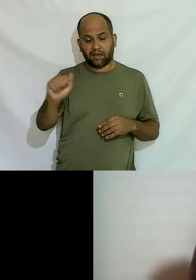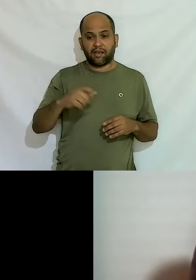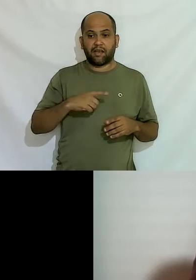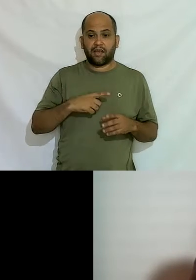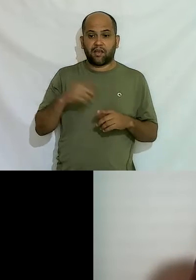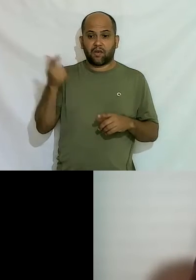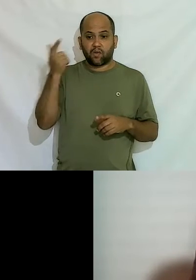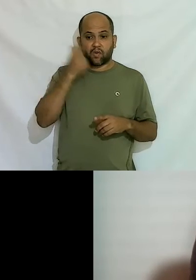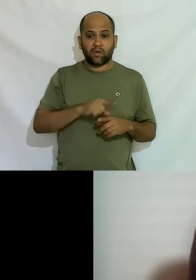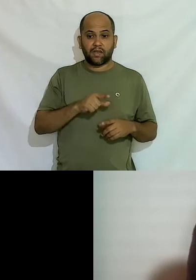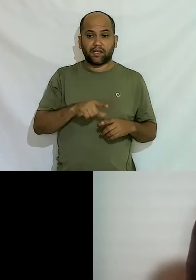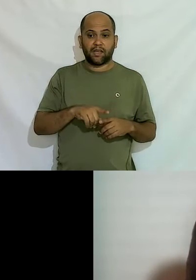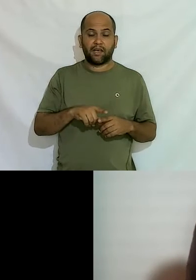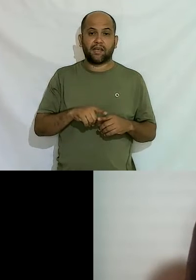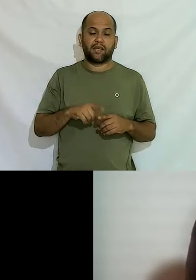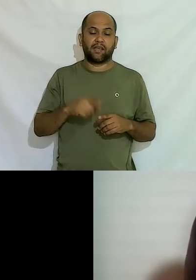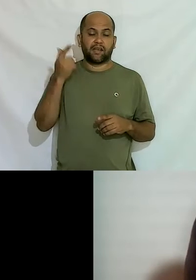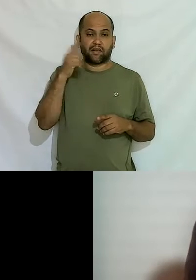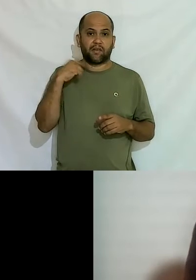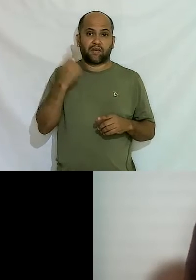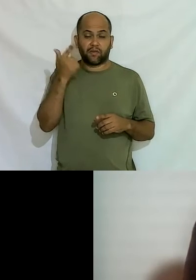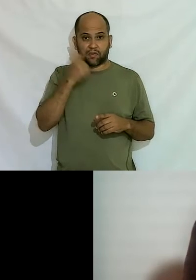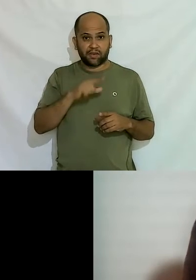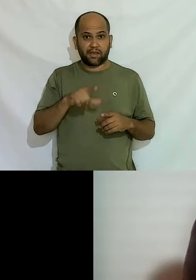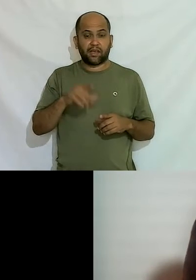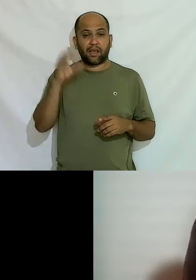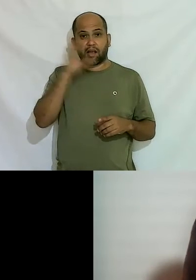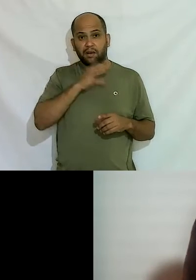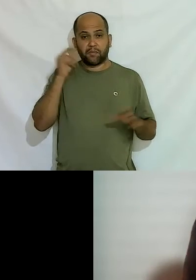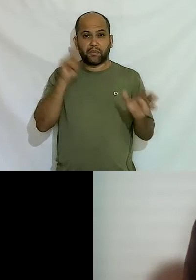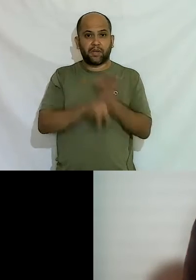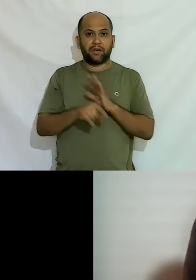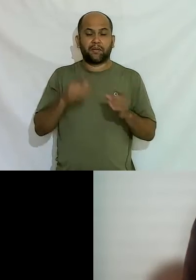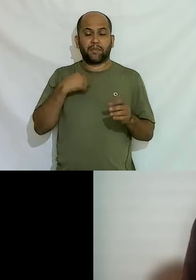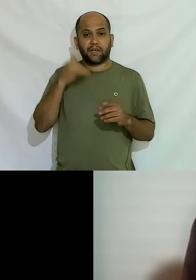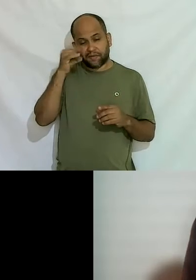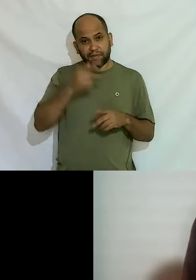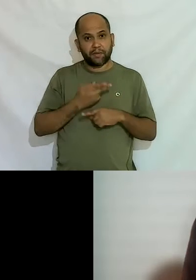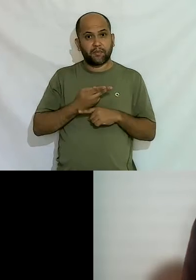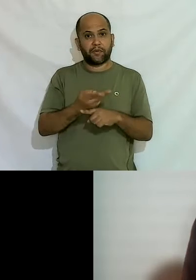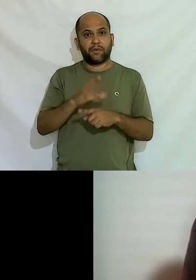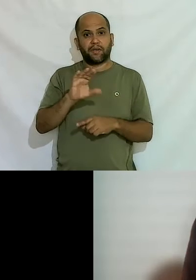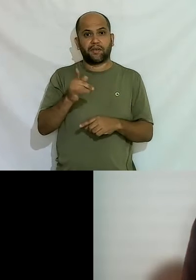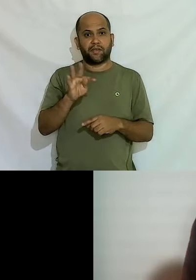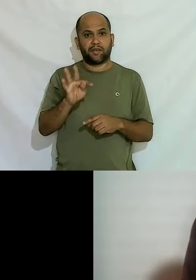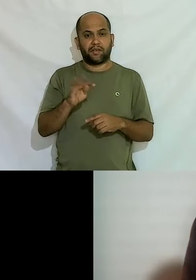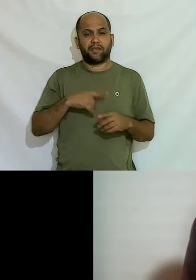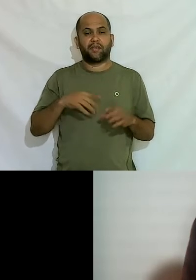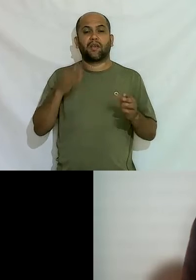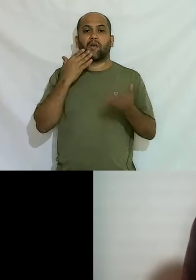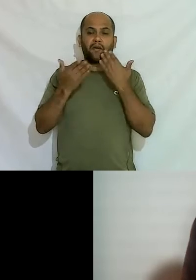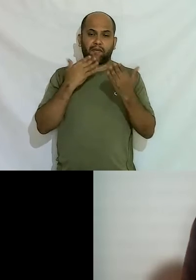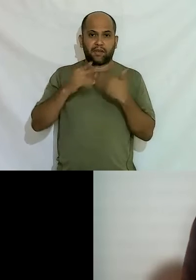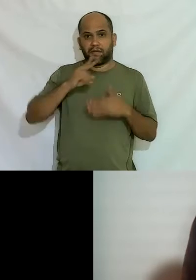filtrar mais mais rápido as perguntas para não precisar ficar procurando nesse chat que tem bastante conversa e